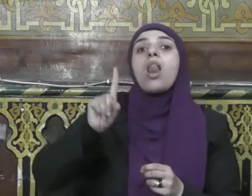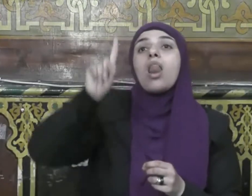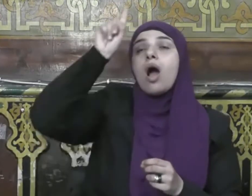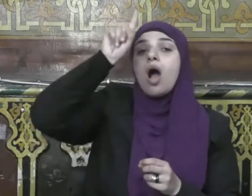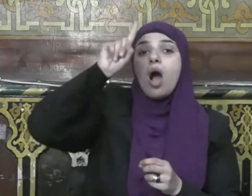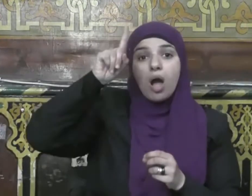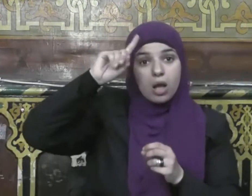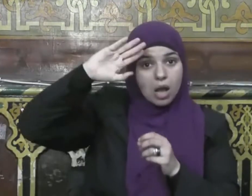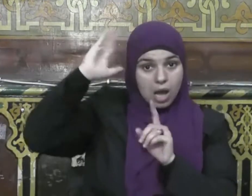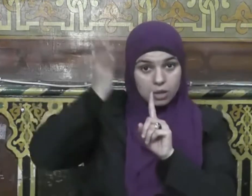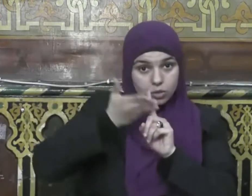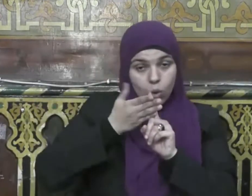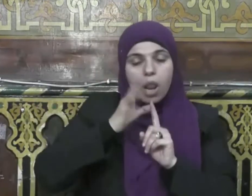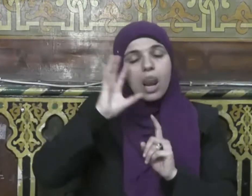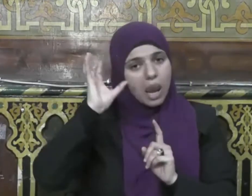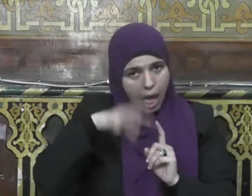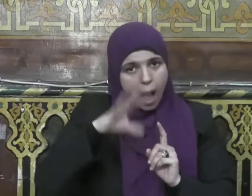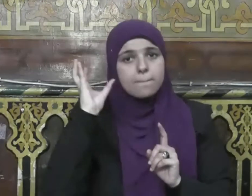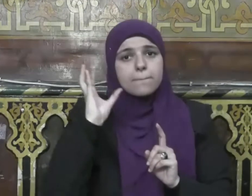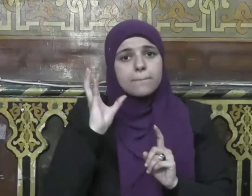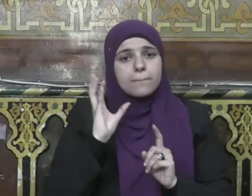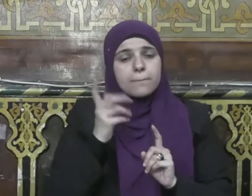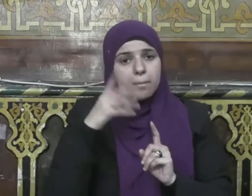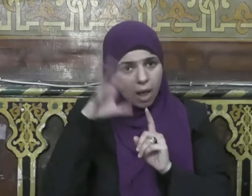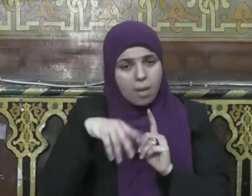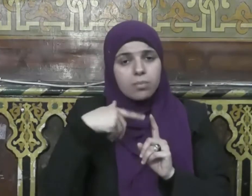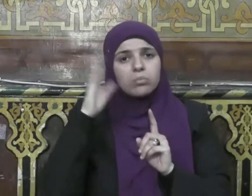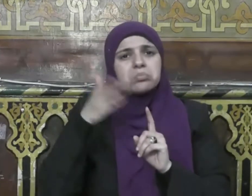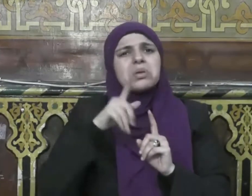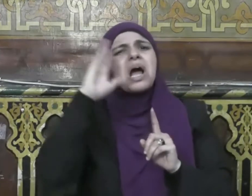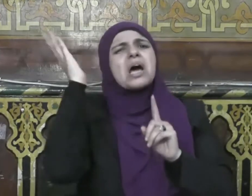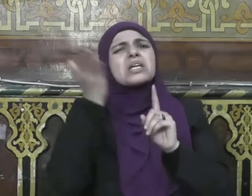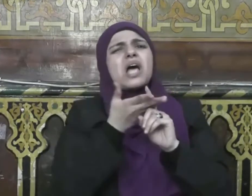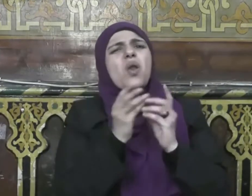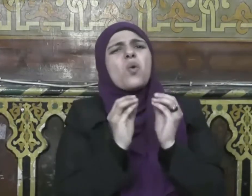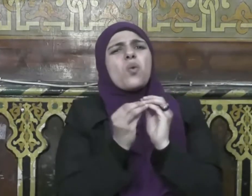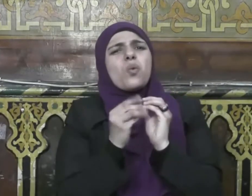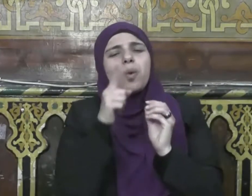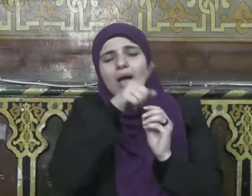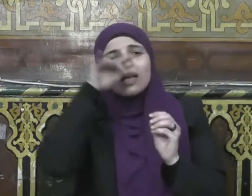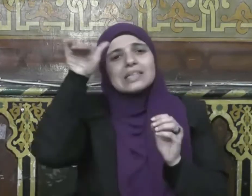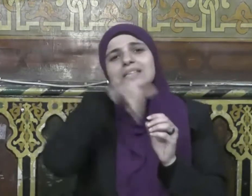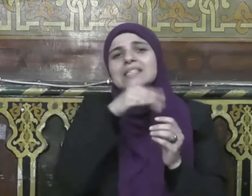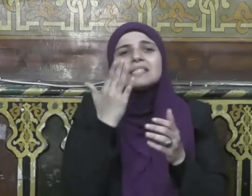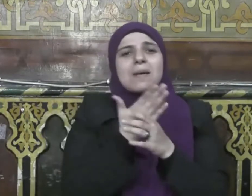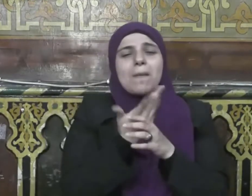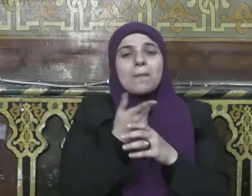أرسلك قال بأن يوحد الله ولا يشرك به شيء